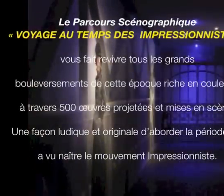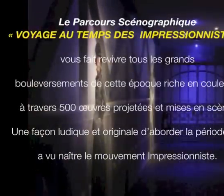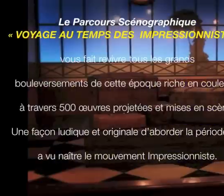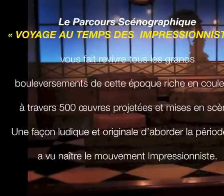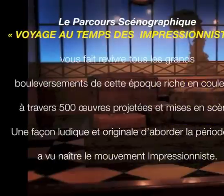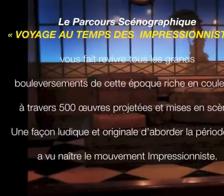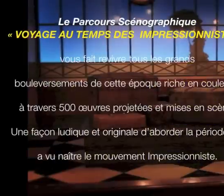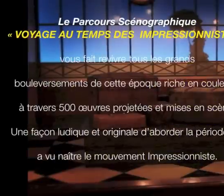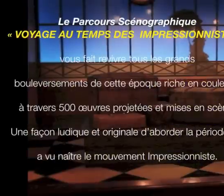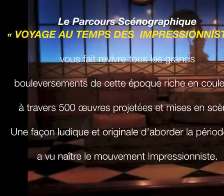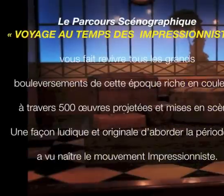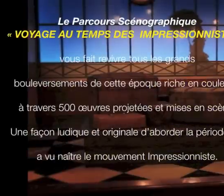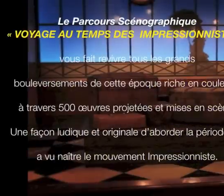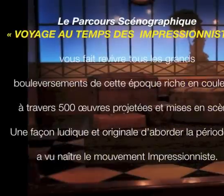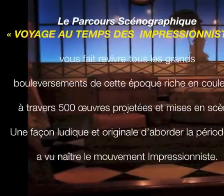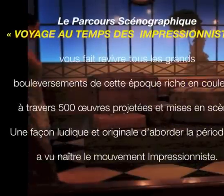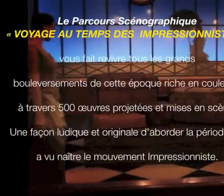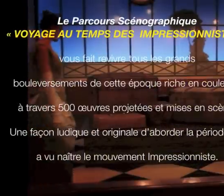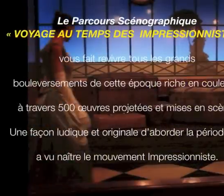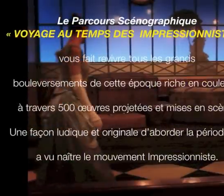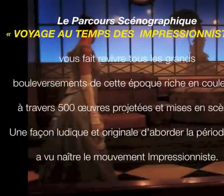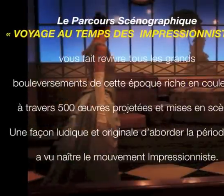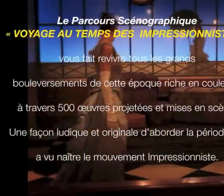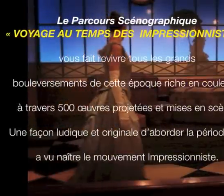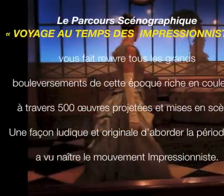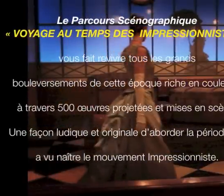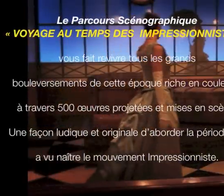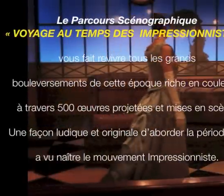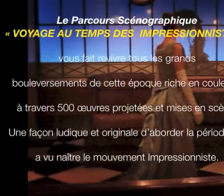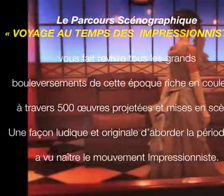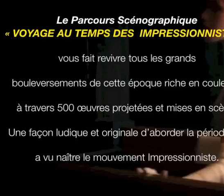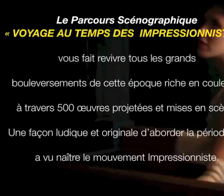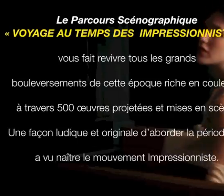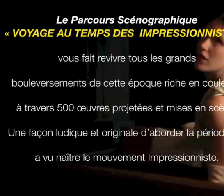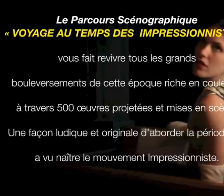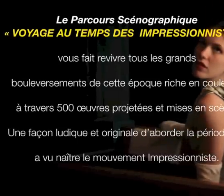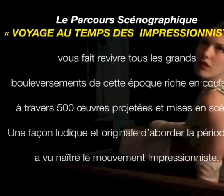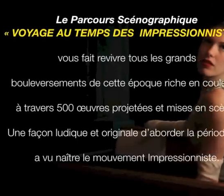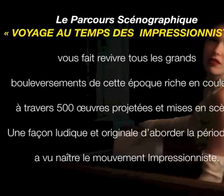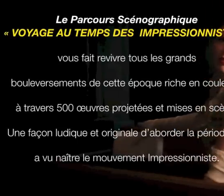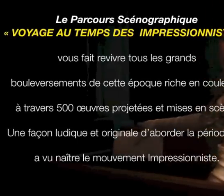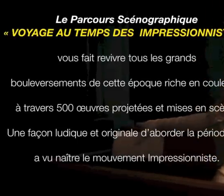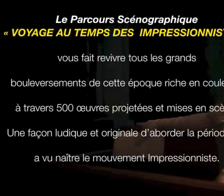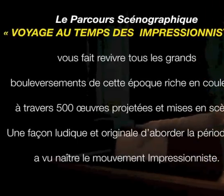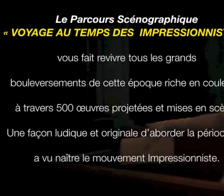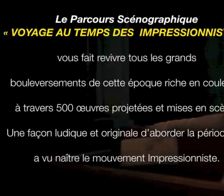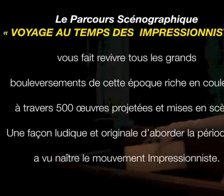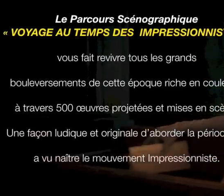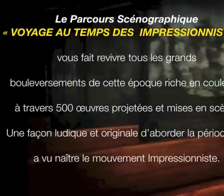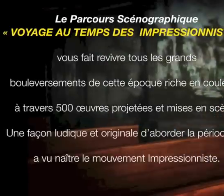parcours scénographique Voyage au temps des impressionnistes vous fait revivre tous les grands bouleversements de cette époque riche en couleurs, à travers 500 œuvres